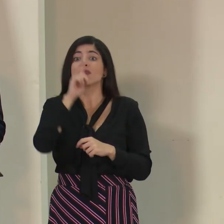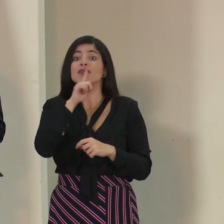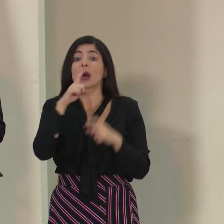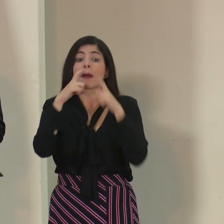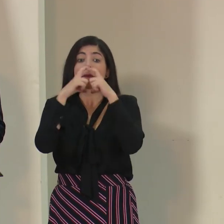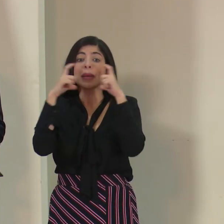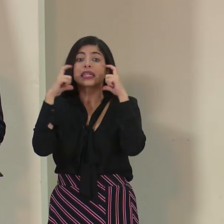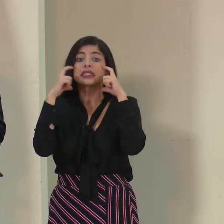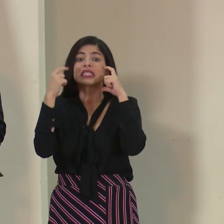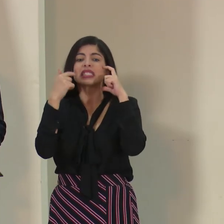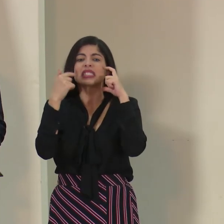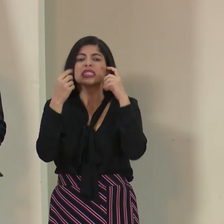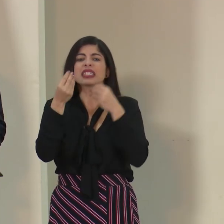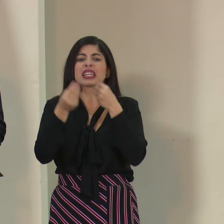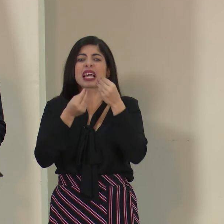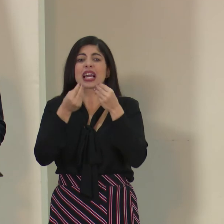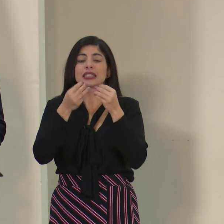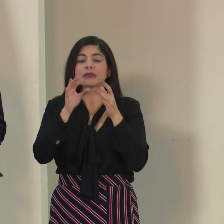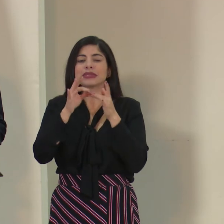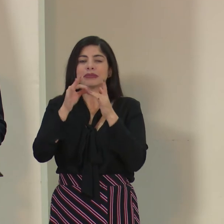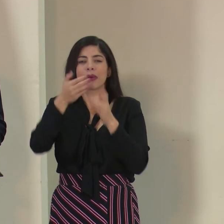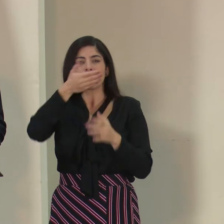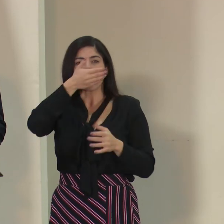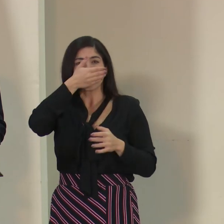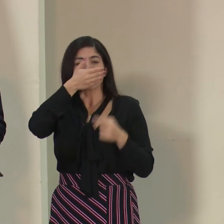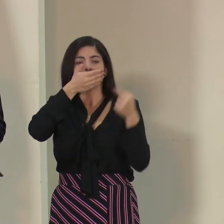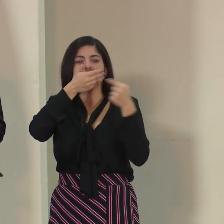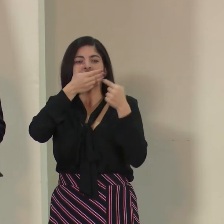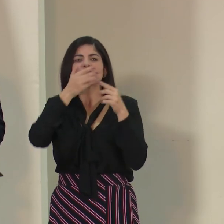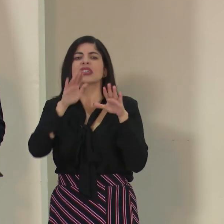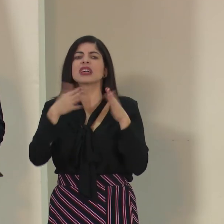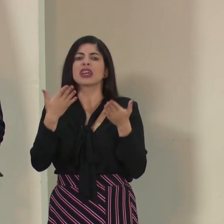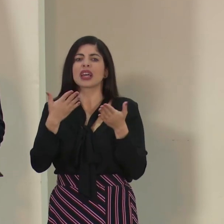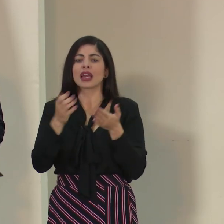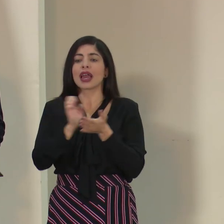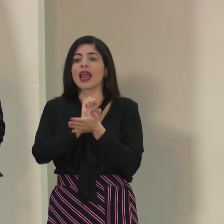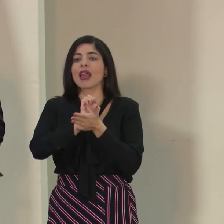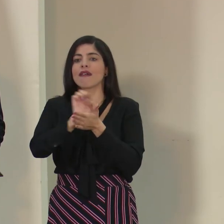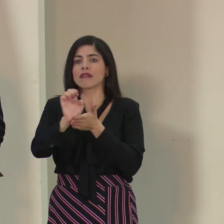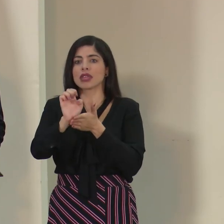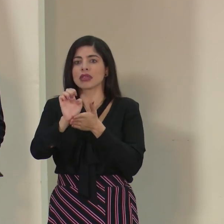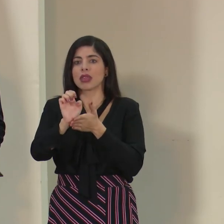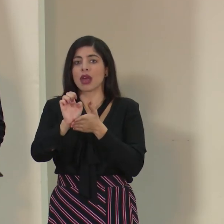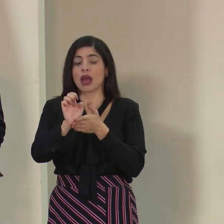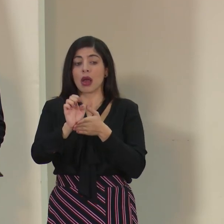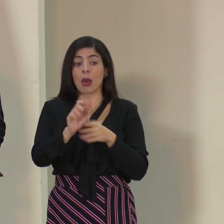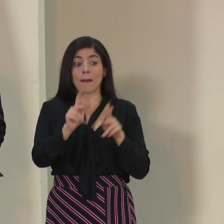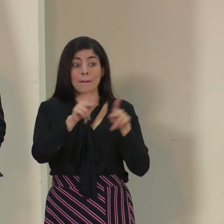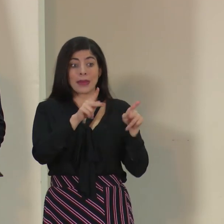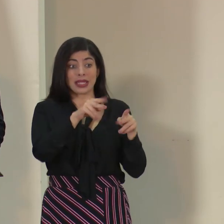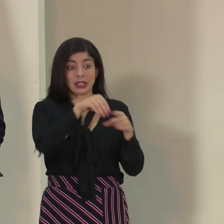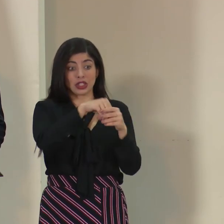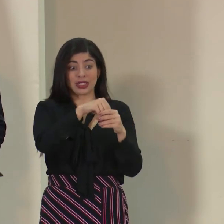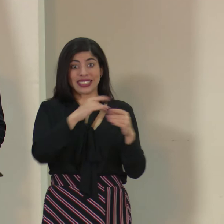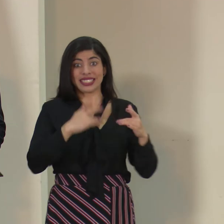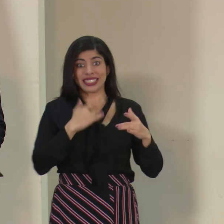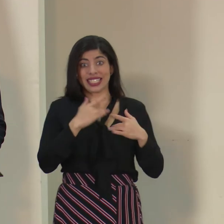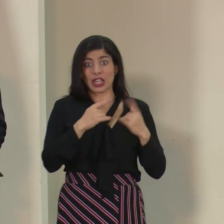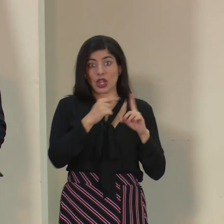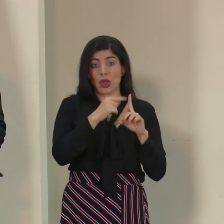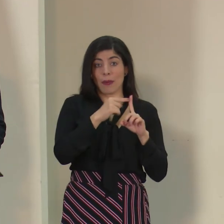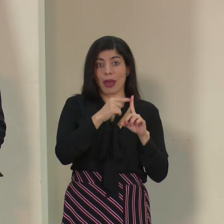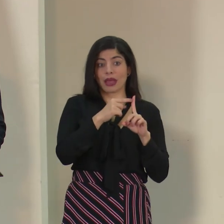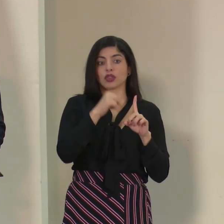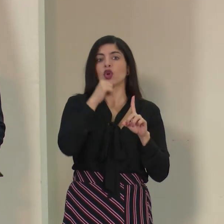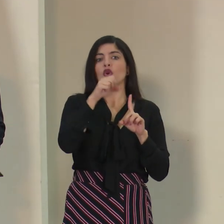mascarillas lo que hacen y especialmente las cubrebocas, lo que hacen es evitar que las personas cuando están con síntomas estén justamente